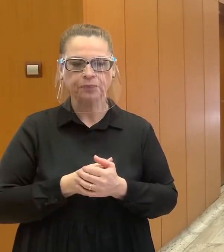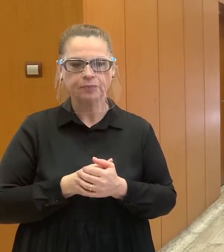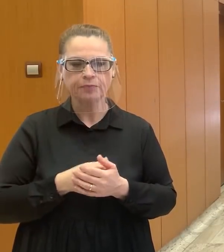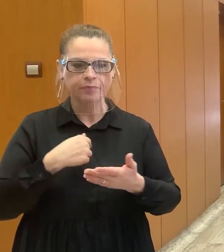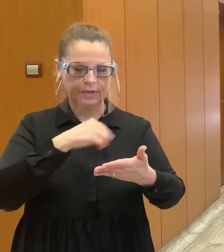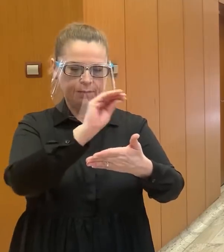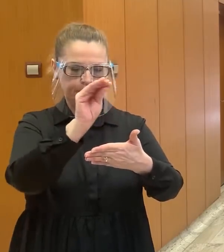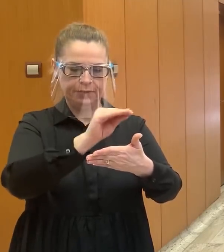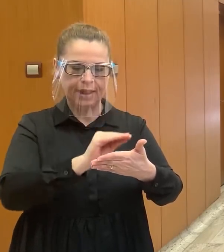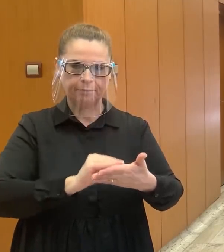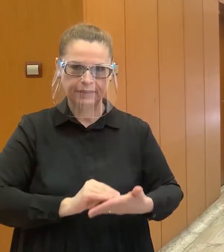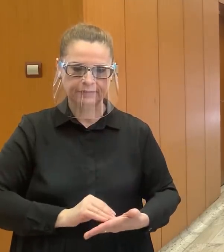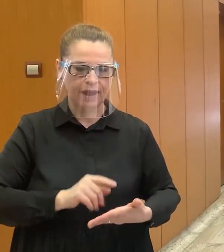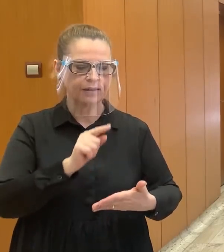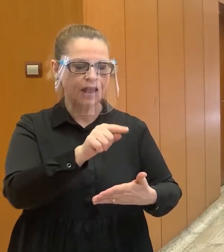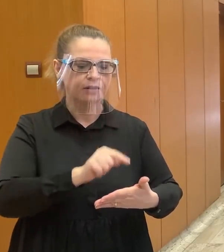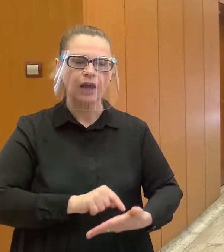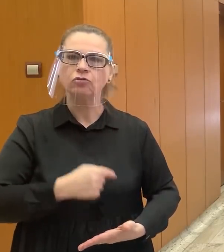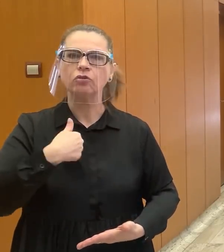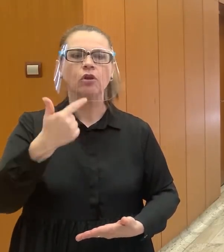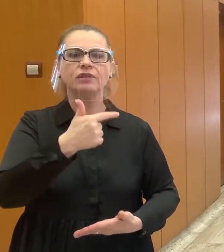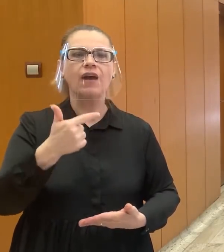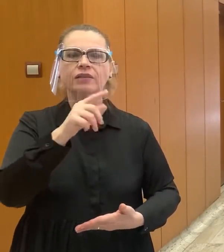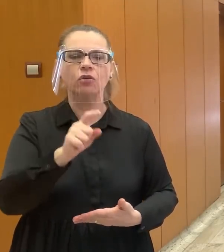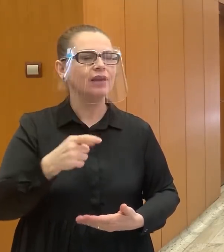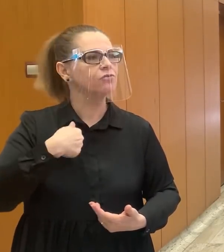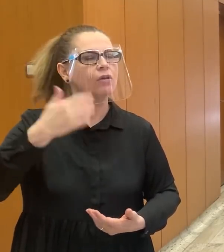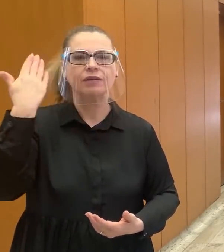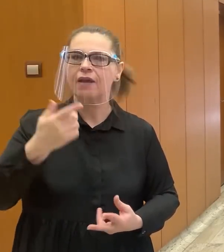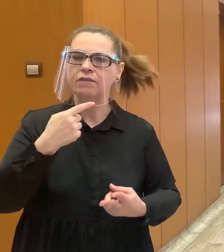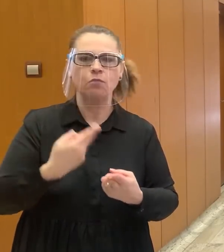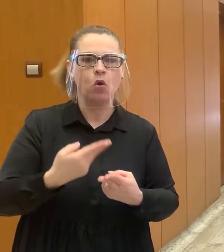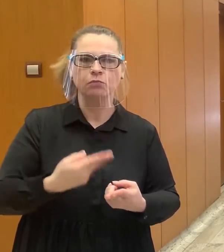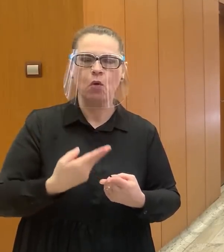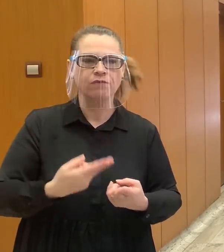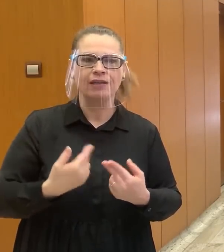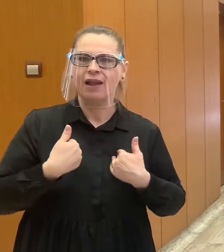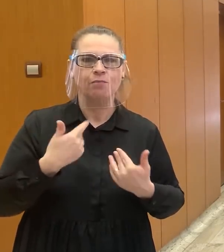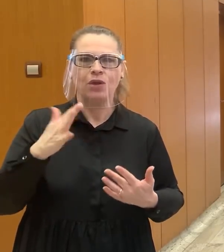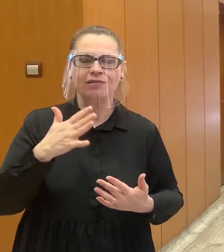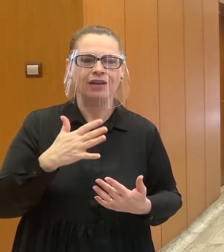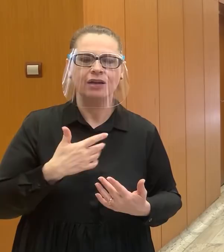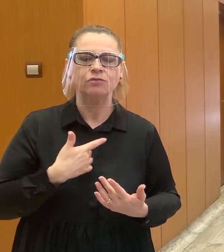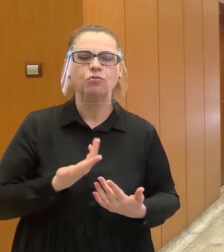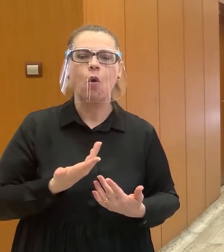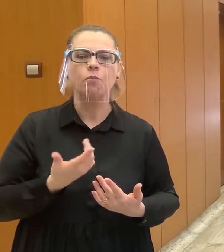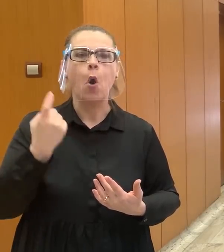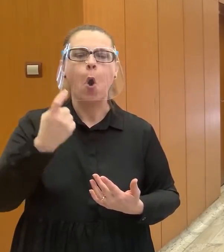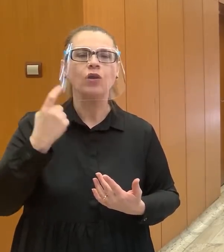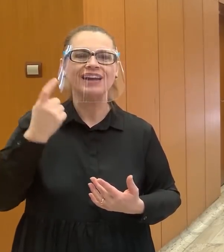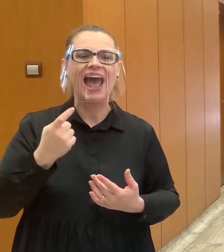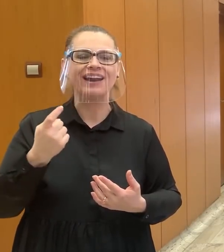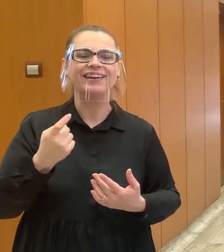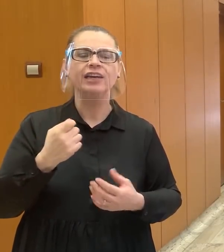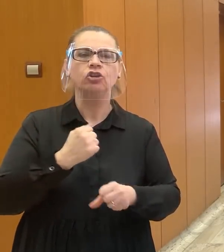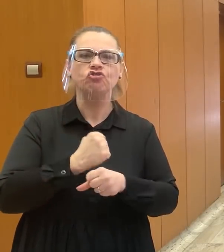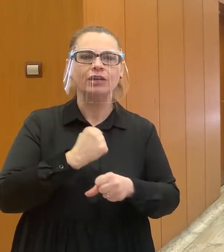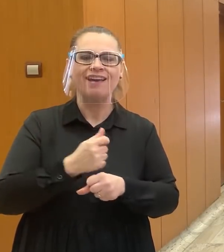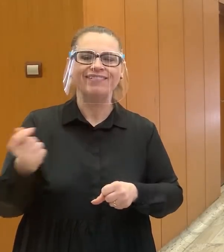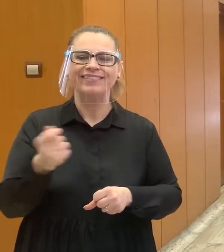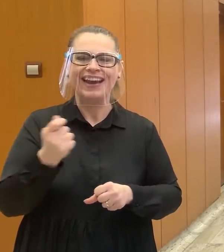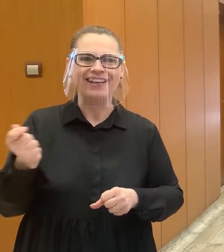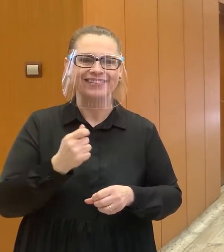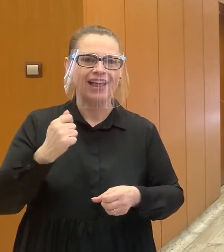na ktoré neviem ja odpovedať, pretože nie som orgán činný v trestnom konaní. Ale myslím si, že keď na ne orgány činné v trestnom konaní